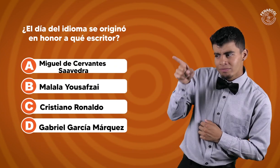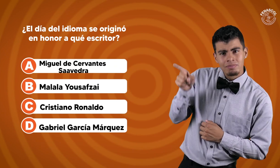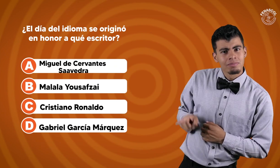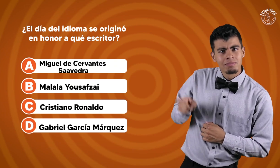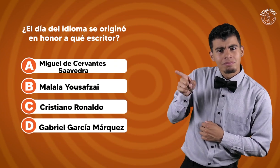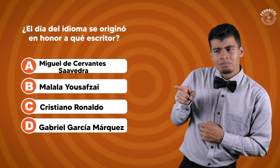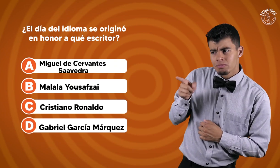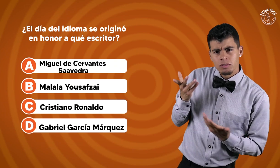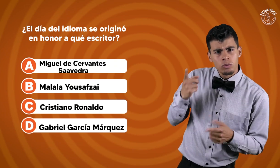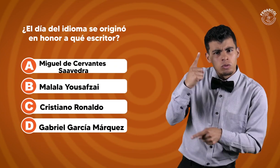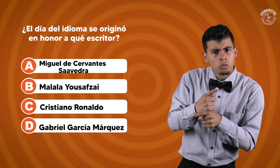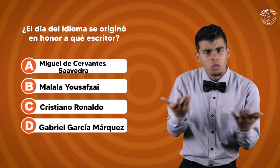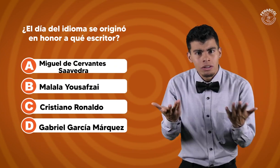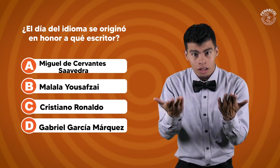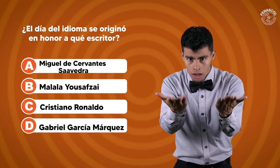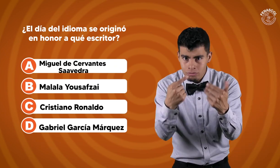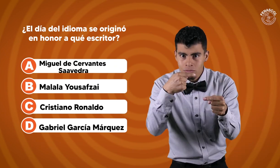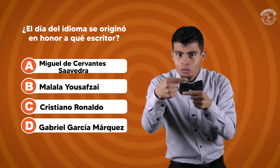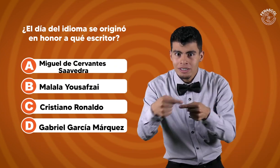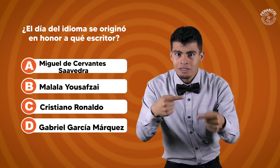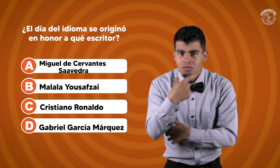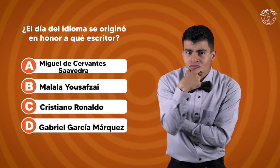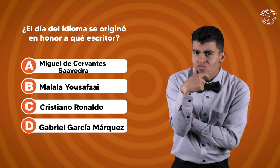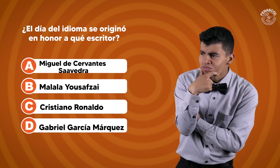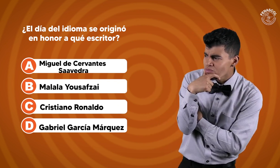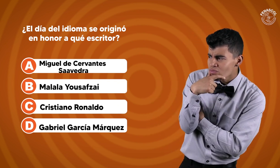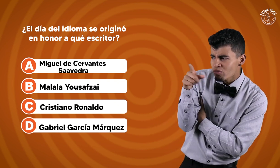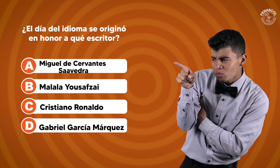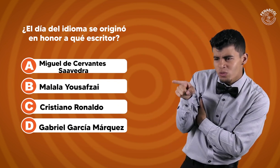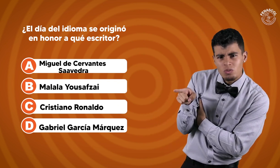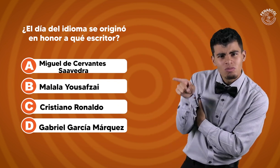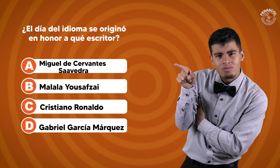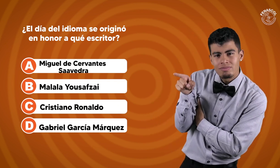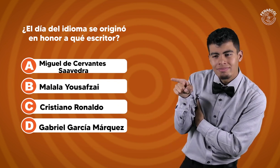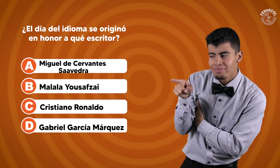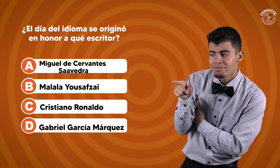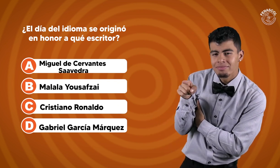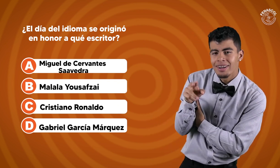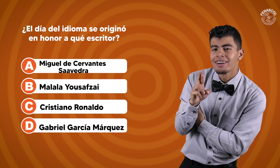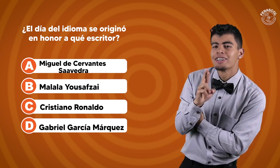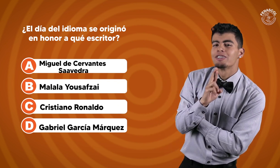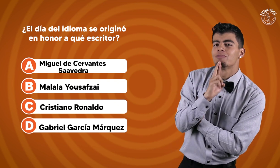¿Vieron las opciones? ¿Cuál será la correcta? ¿Hagan sus comentarios? ¿Conocen la obra?